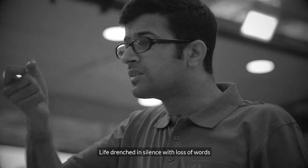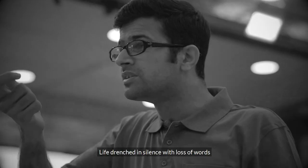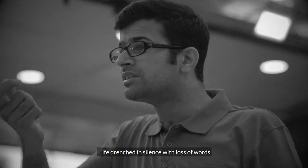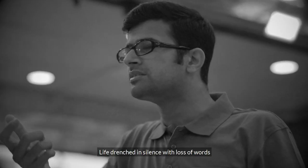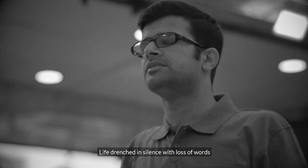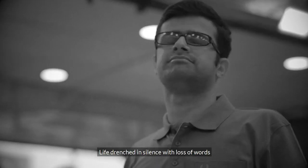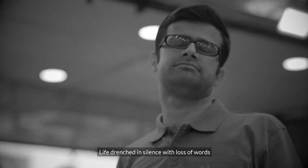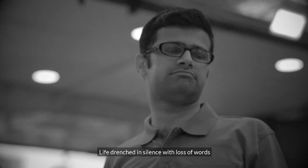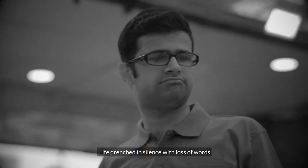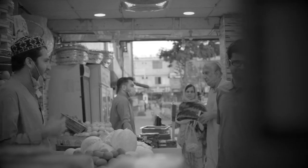مانی